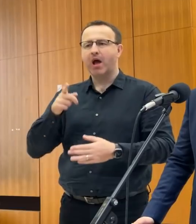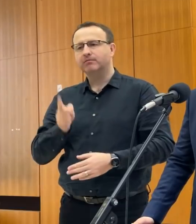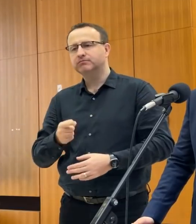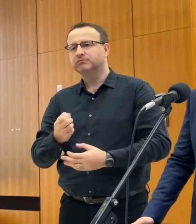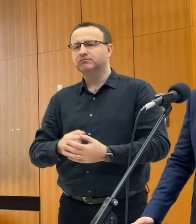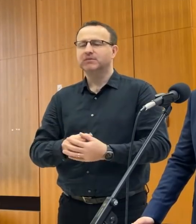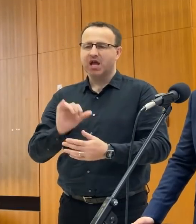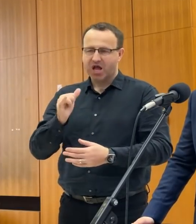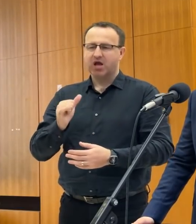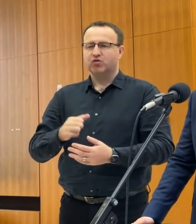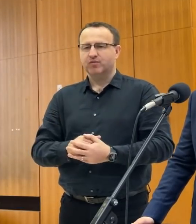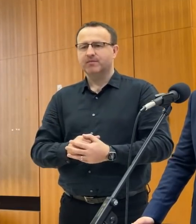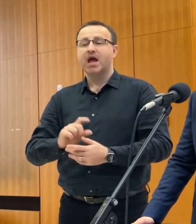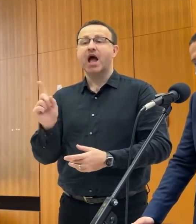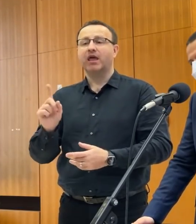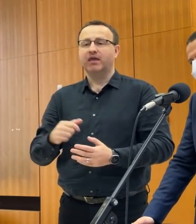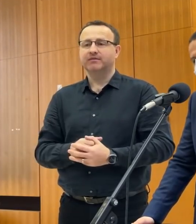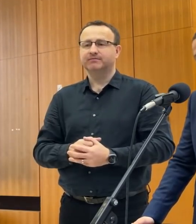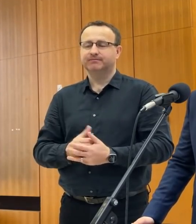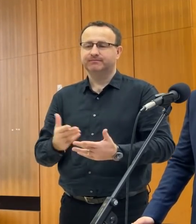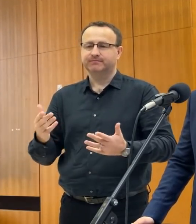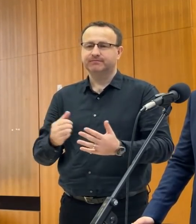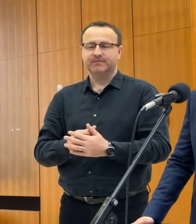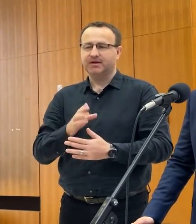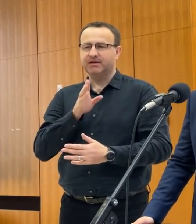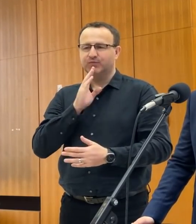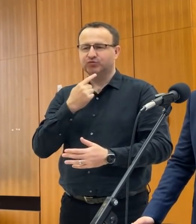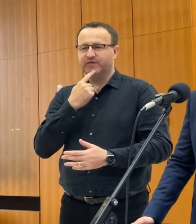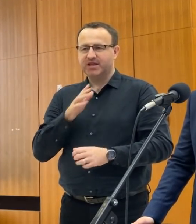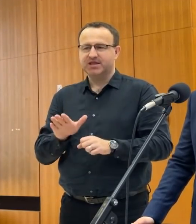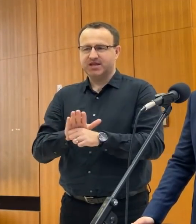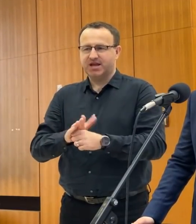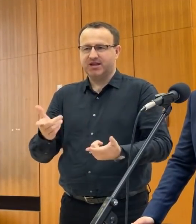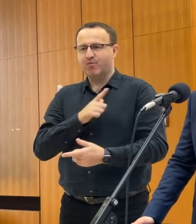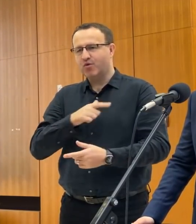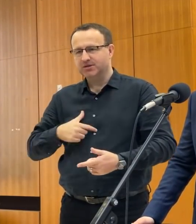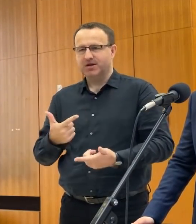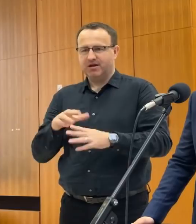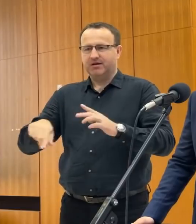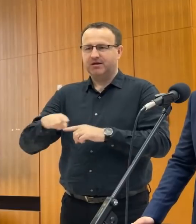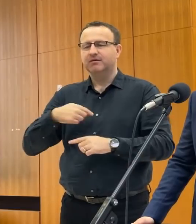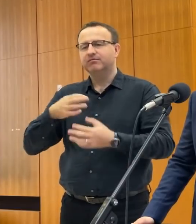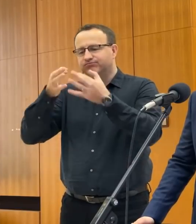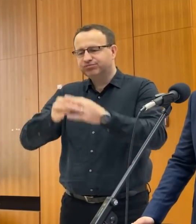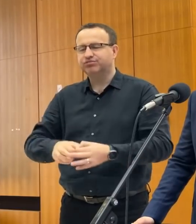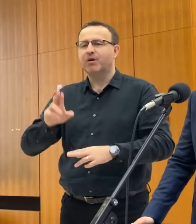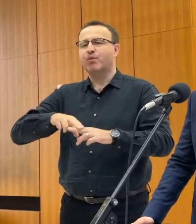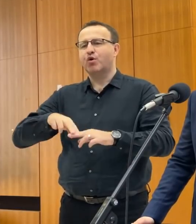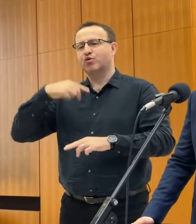V podstate aj áno. Tak tie zatiaľ nebudem komentovať, lebo ideme si ich rozpracovať do detajlov až potom.